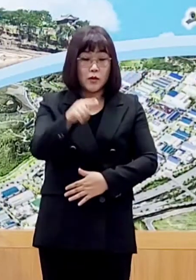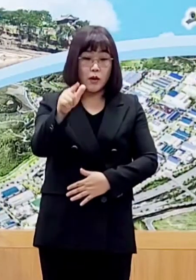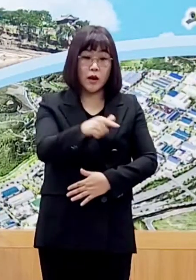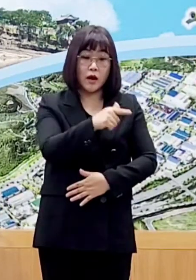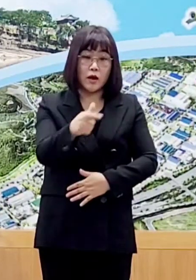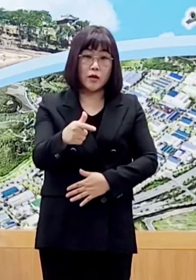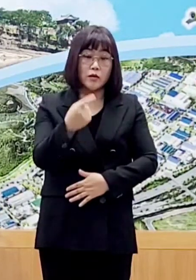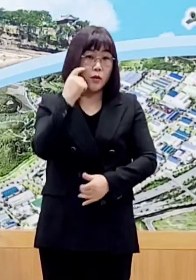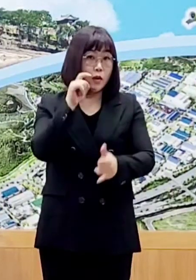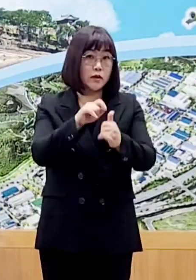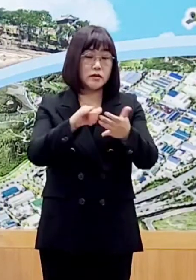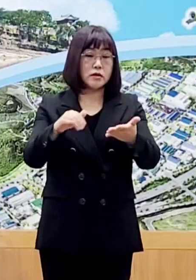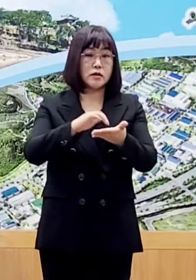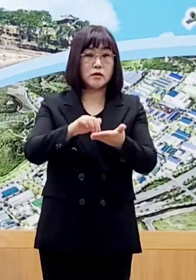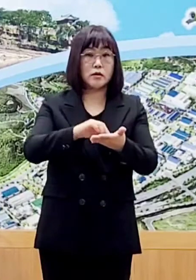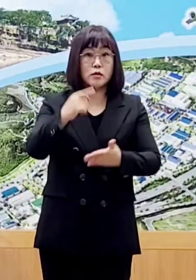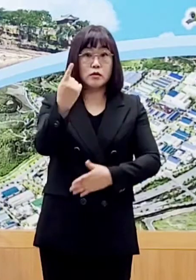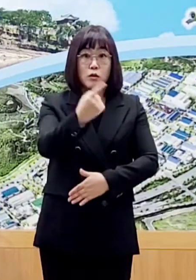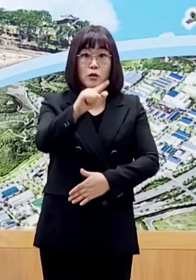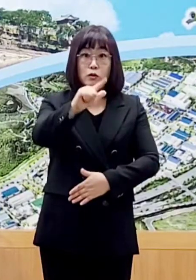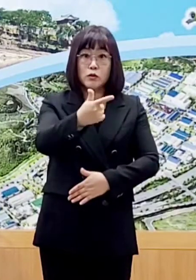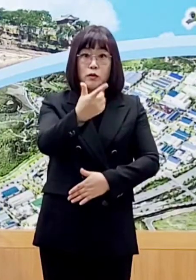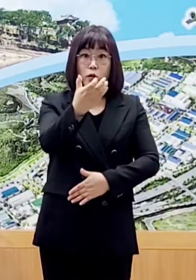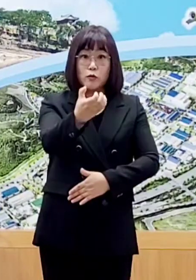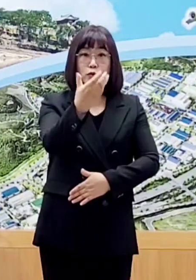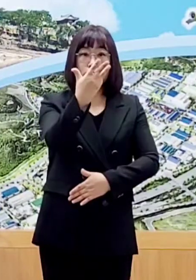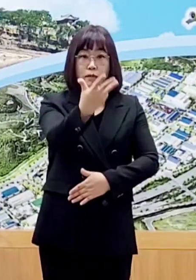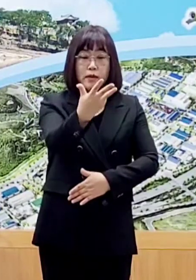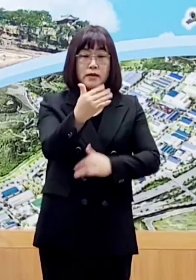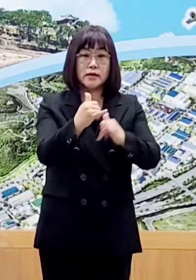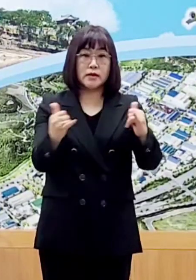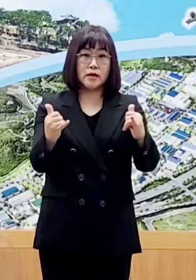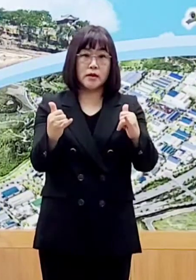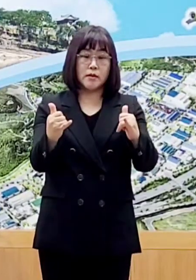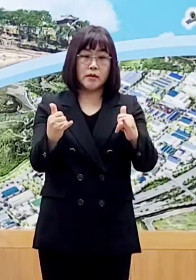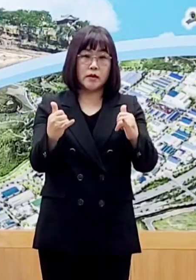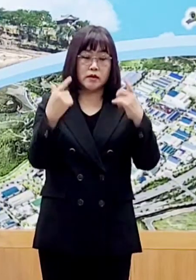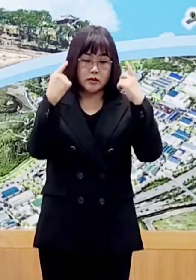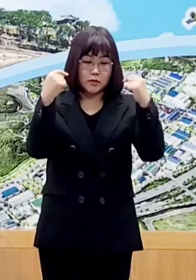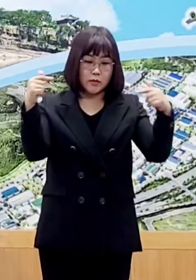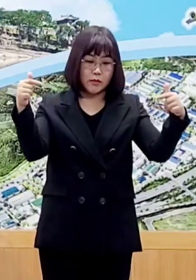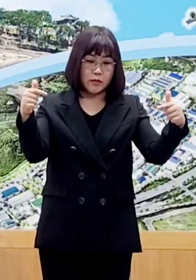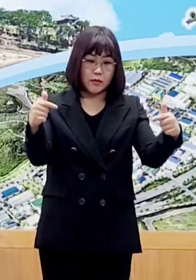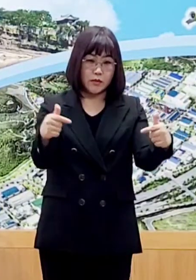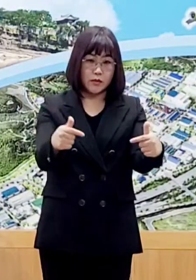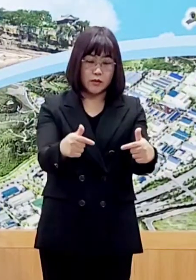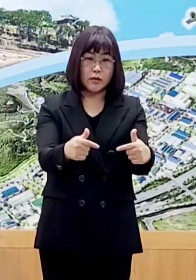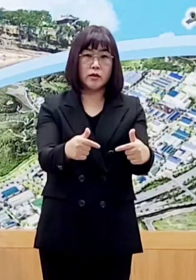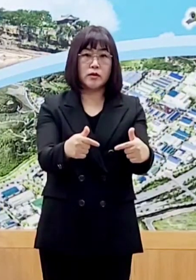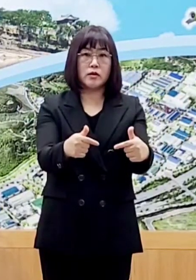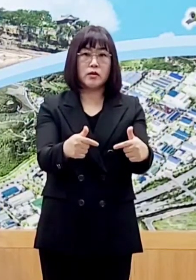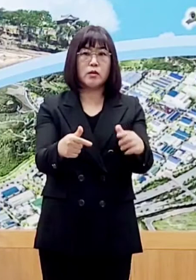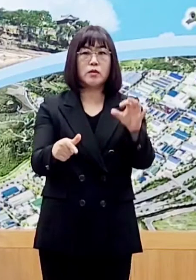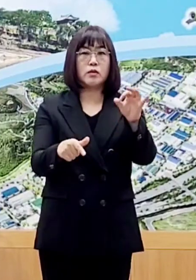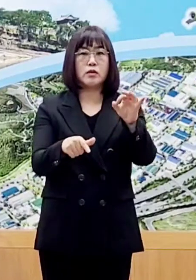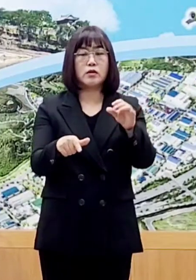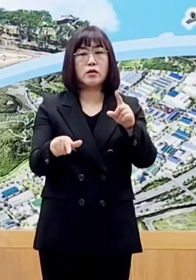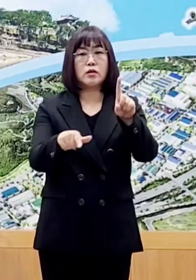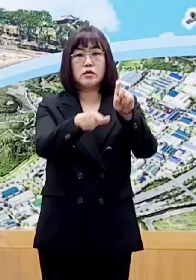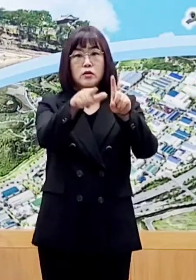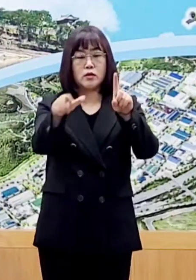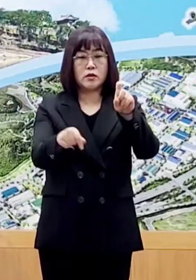1,698명으로 지속적인 감소세를 보이던 감염 발생이 이달 들어